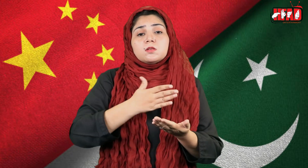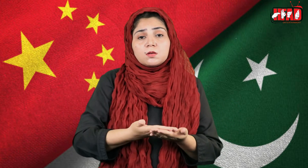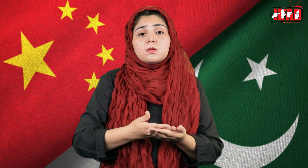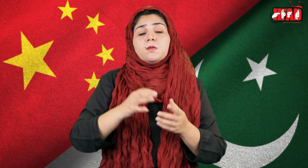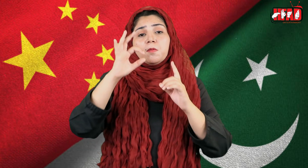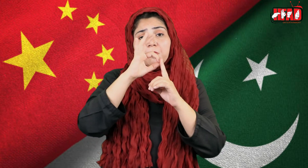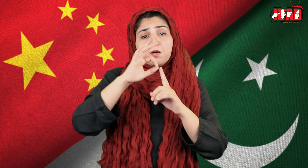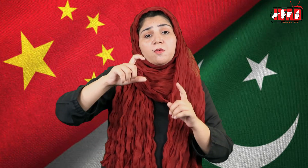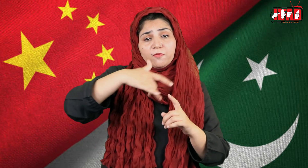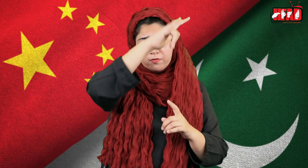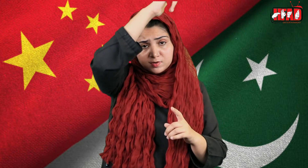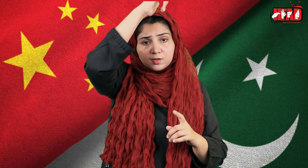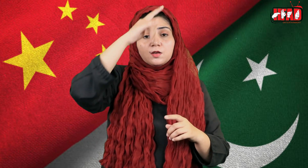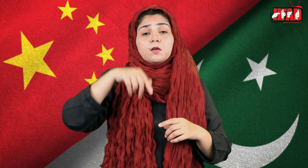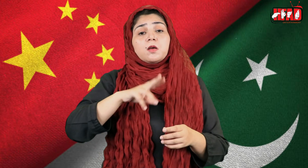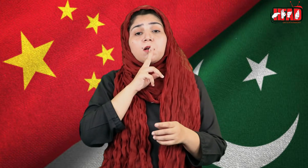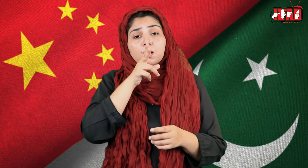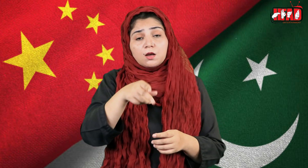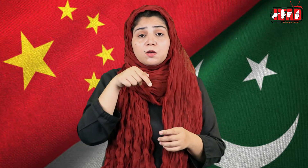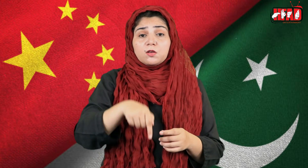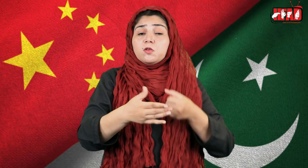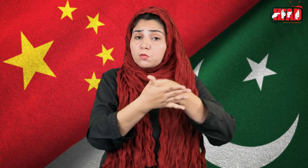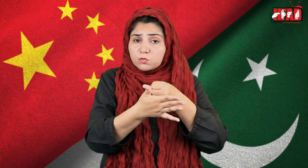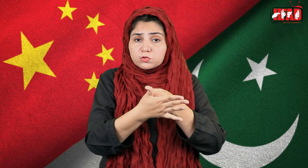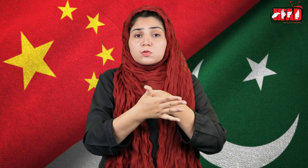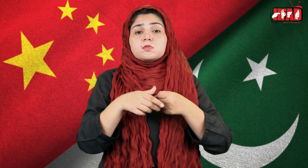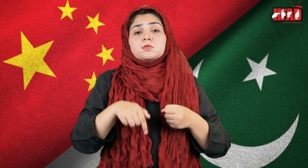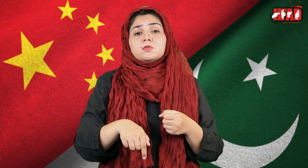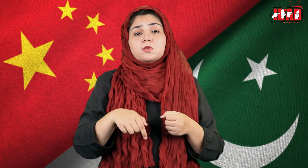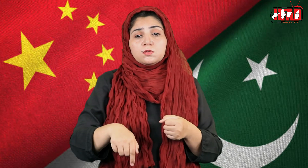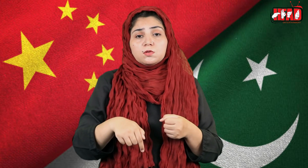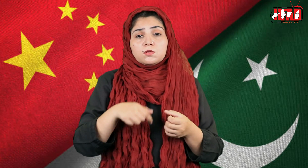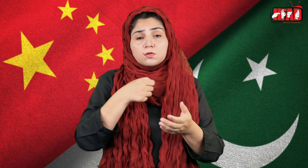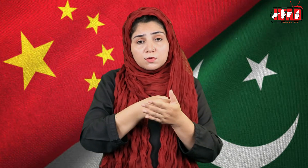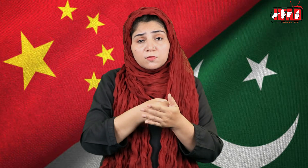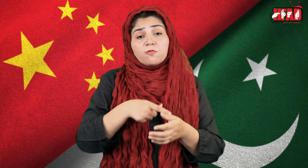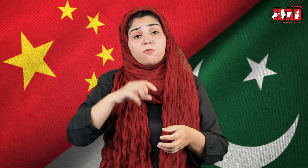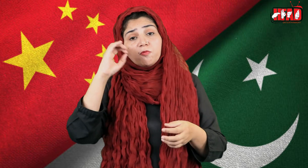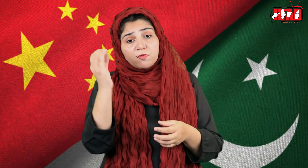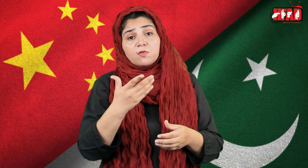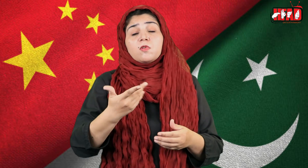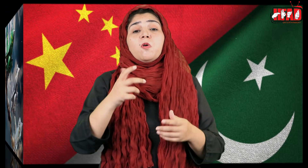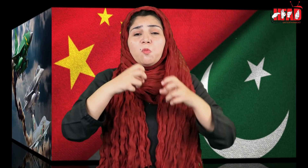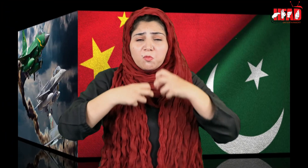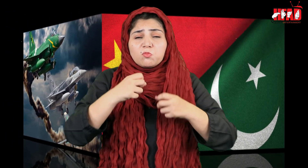ترجمان پاک فضائیہ نے کہا کہ ان مشکوں سے مشتر کا چالنجز کا سامنا کرتے ہوئے فضائی سرحدوں کا تحافظ